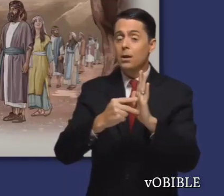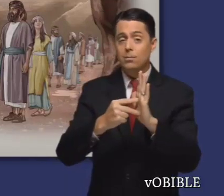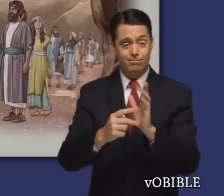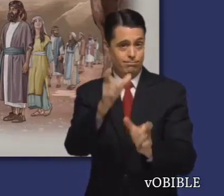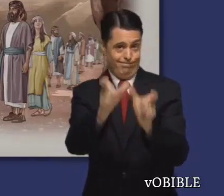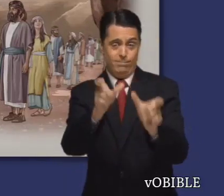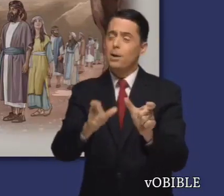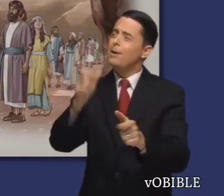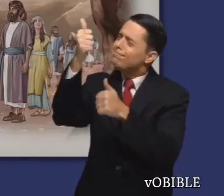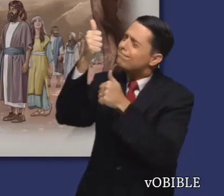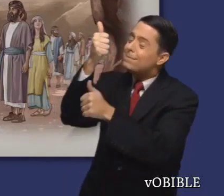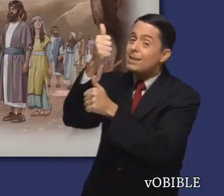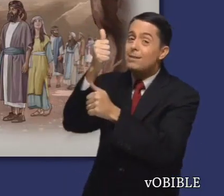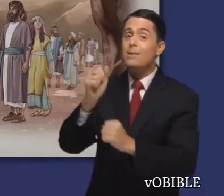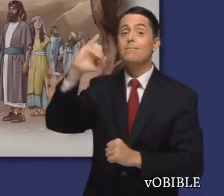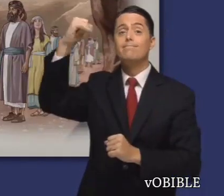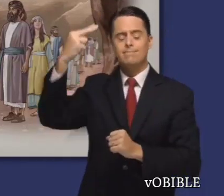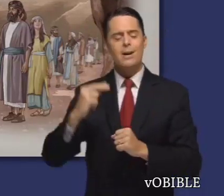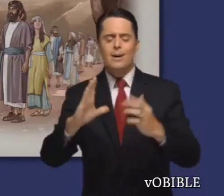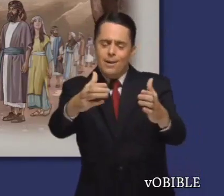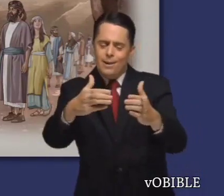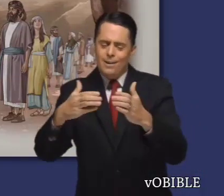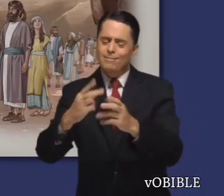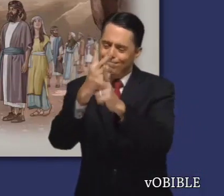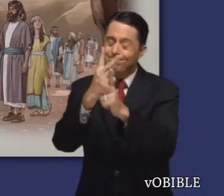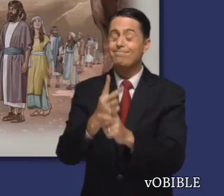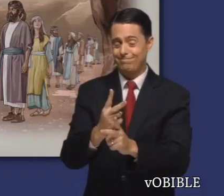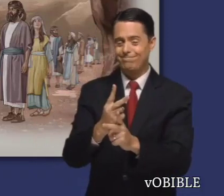protección y, de ese modo, triunfa la adoración verdadera.